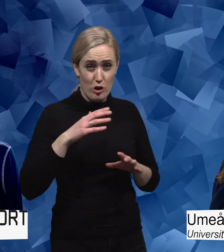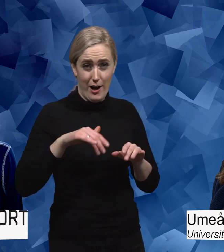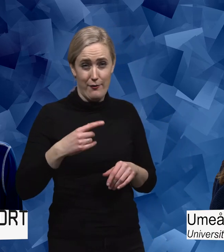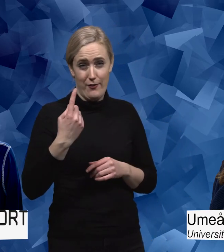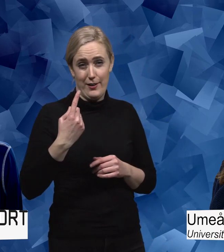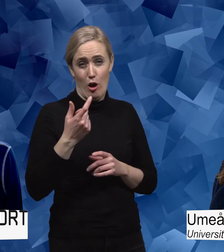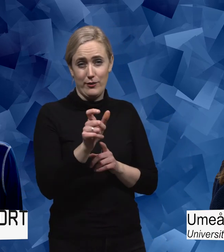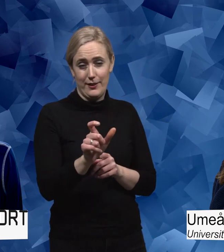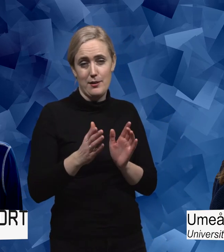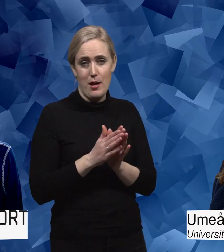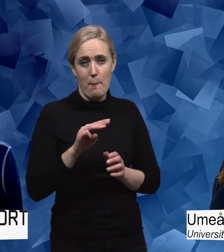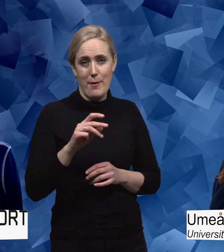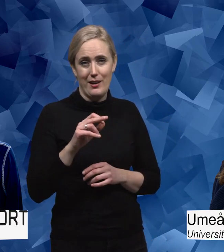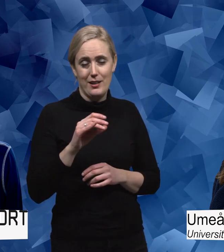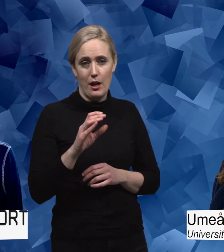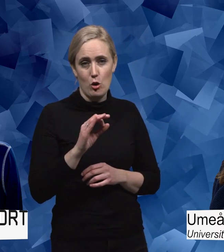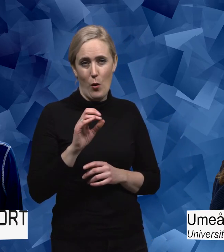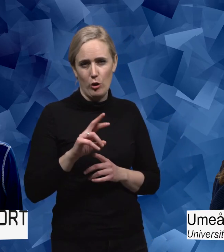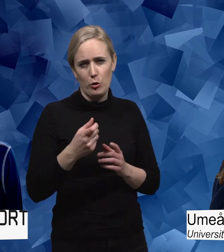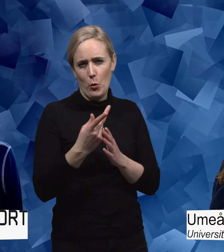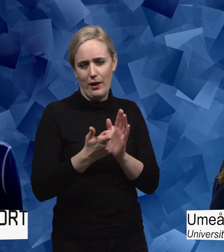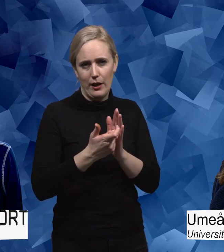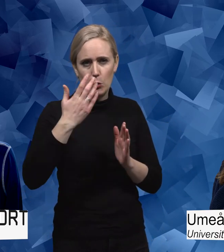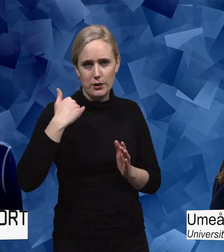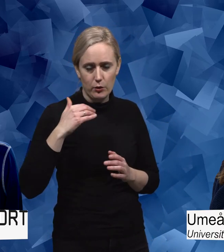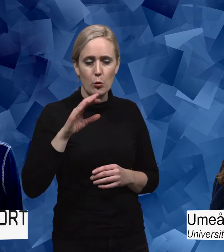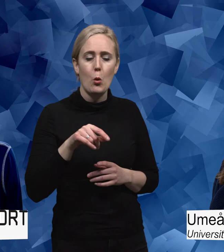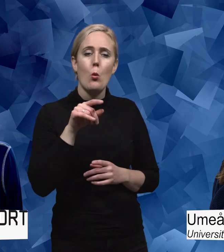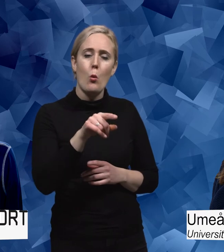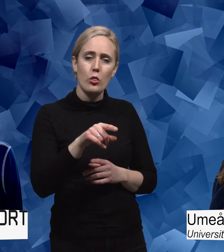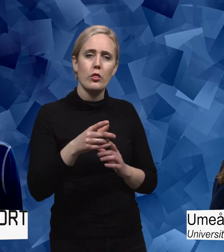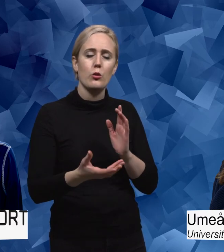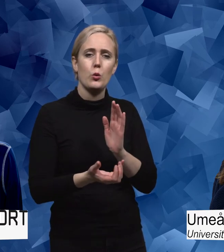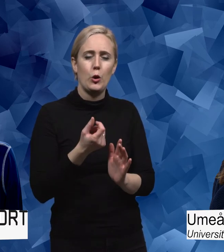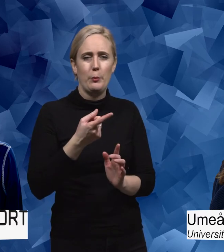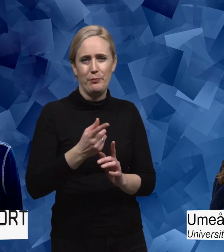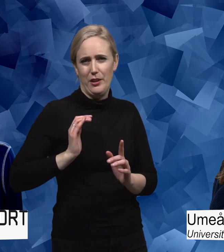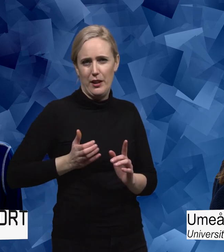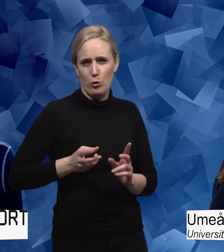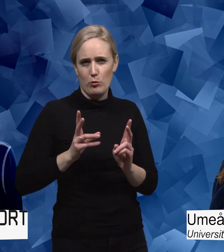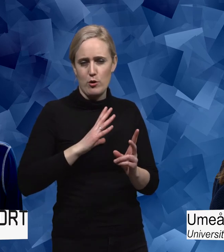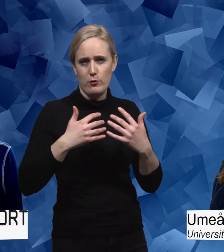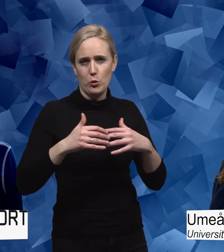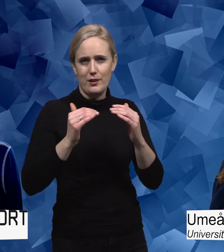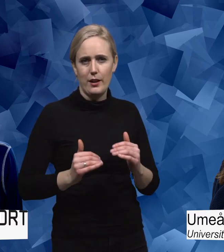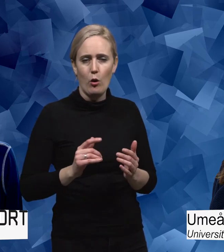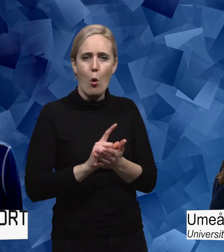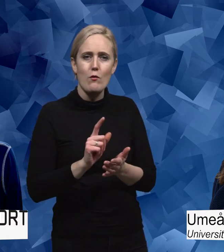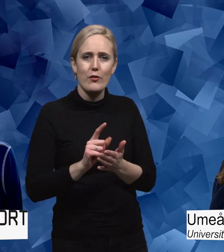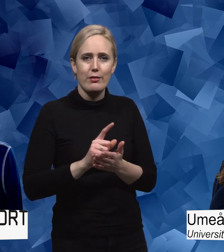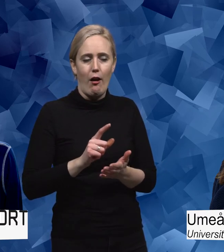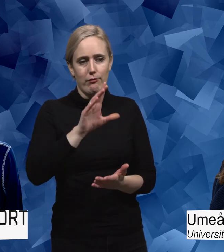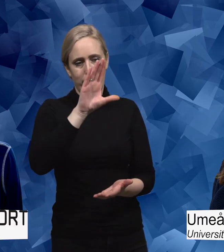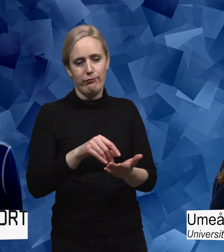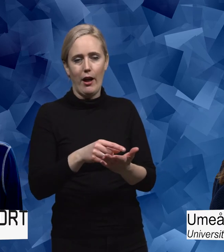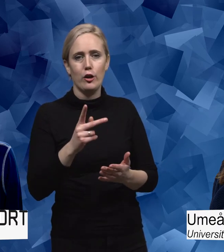Jag spelade ju in ett avsnitt med Maria Johansson för ett par veckor sedan och då tog hon upp det här att kvinnor med funktionsnedsättning ofta ses som